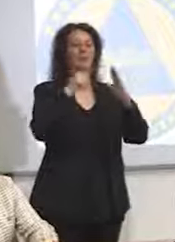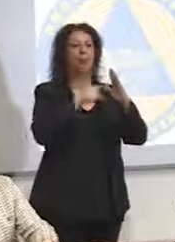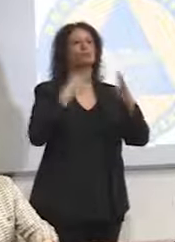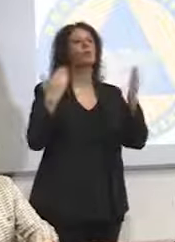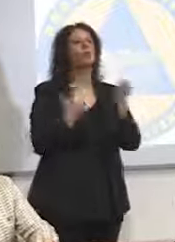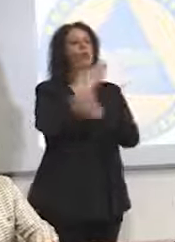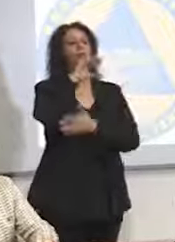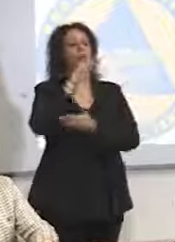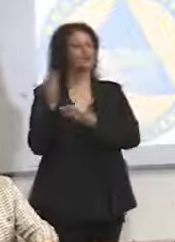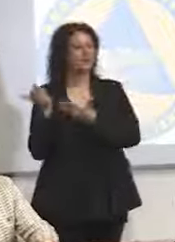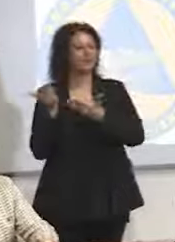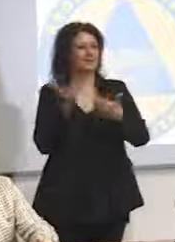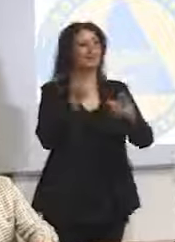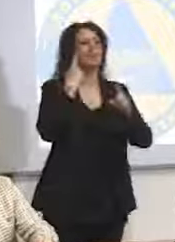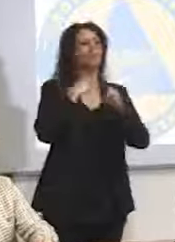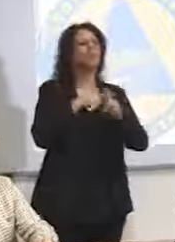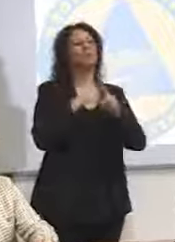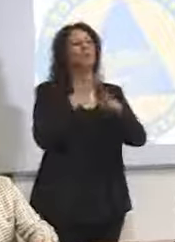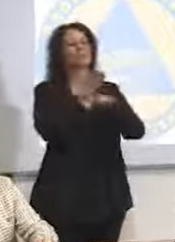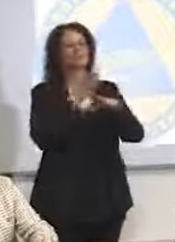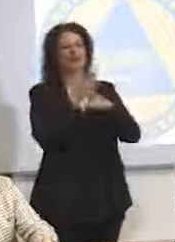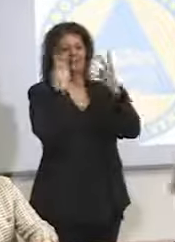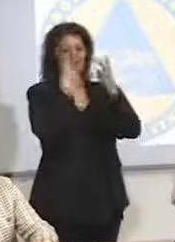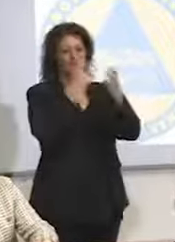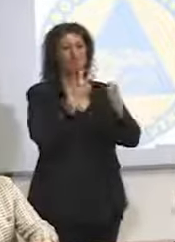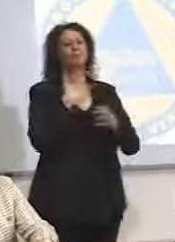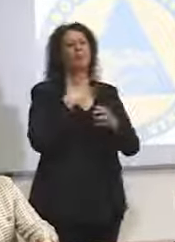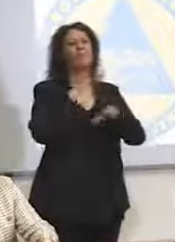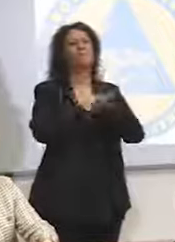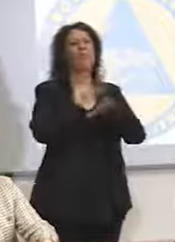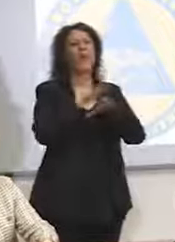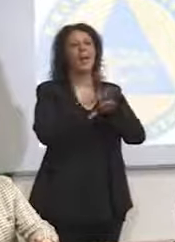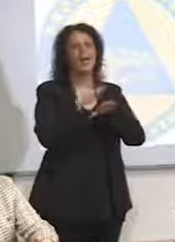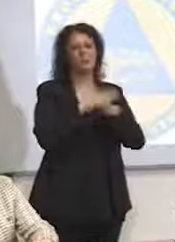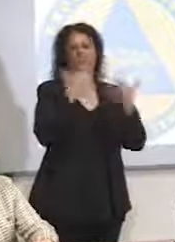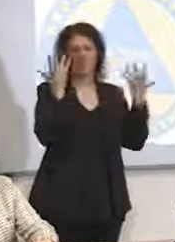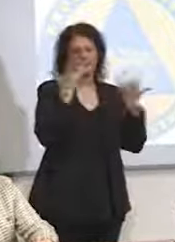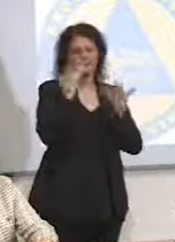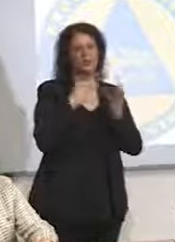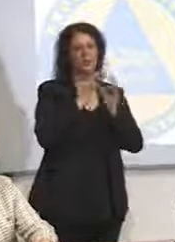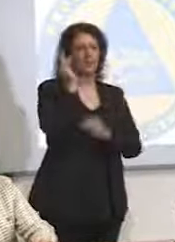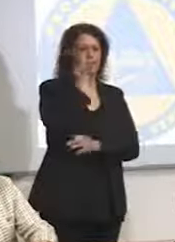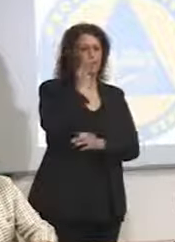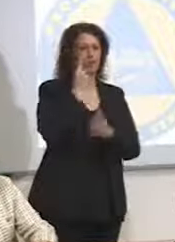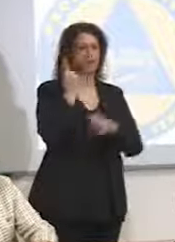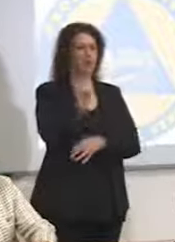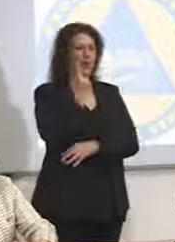con tutta la metodologia che poi l'assessore vi spiegherà, i due tamponi, l'isolamento, i familiari, il tema dei test